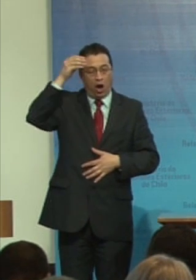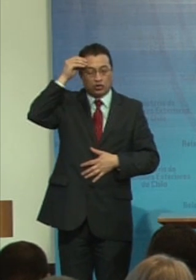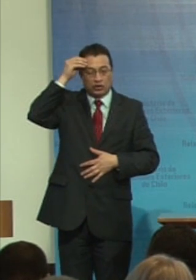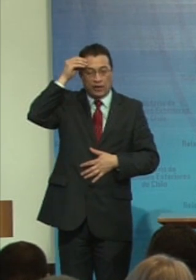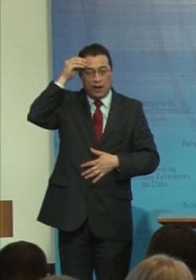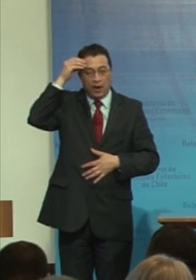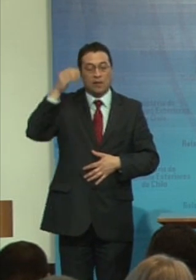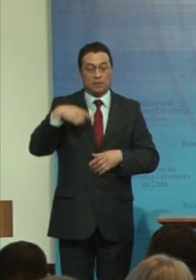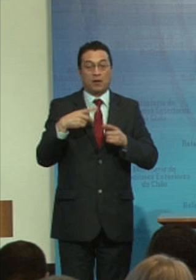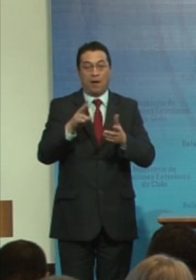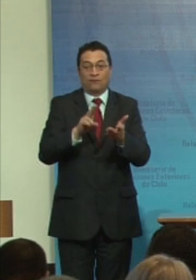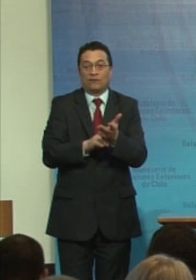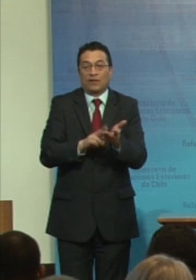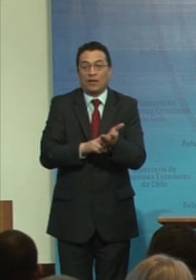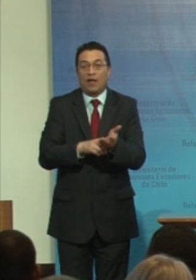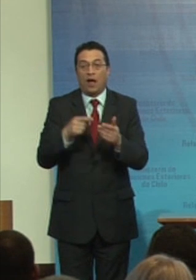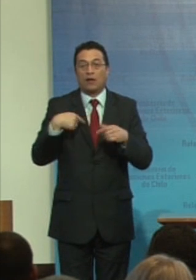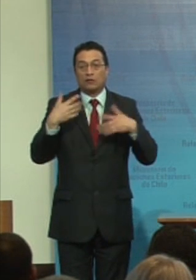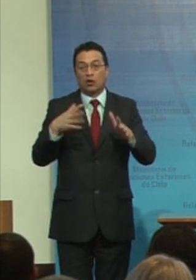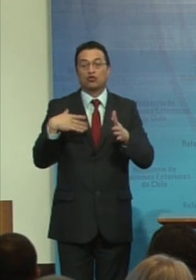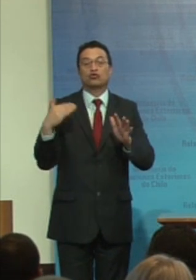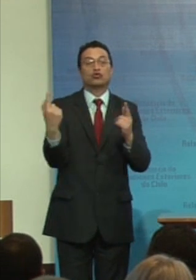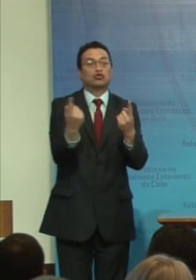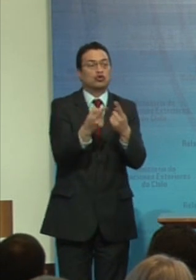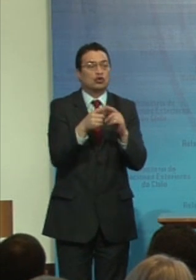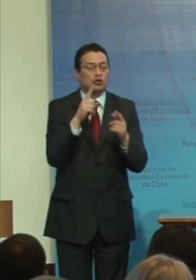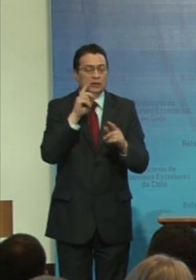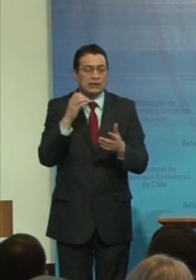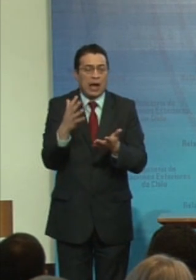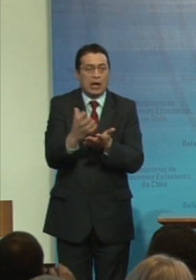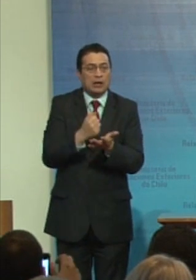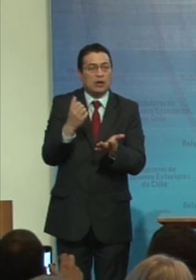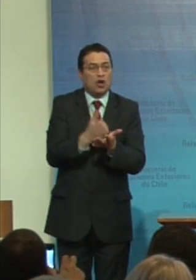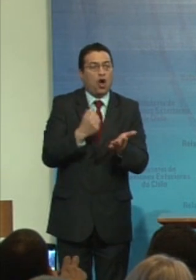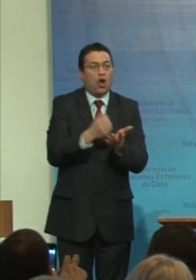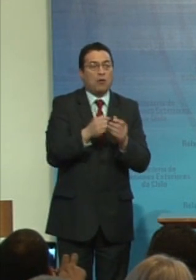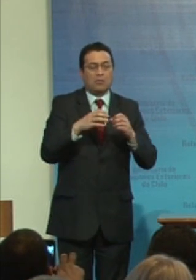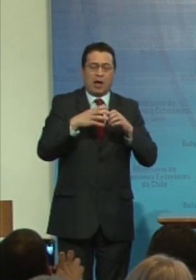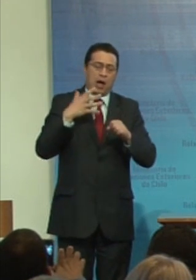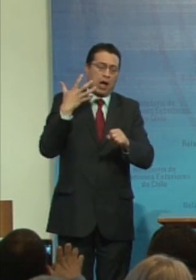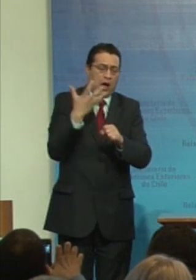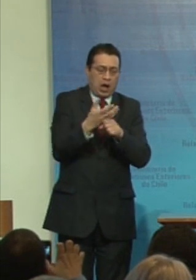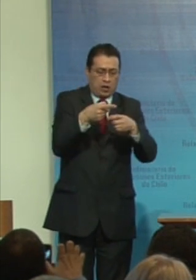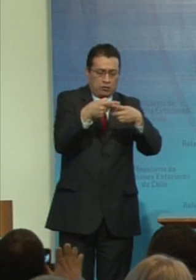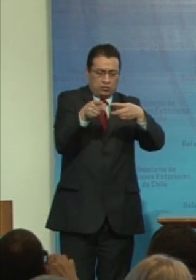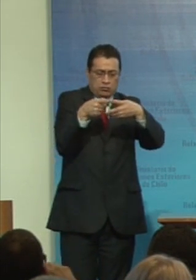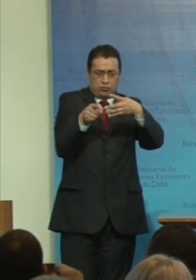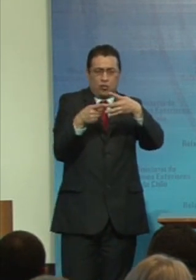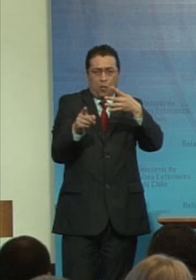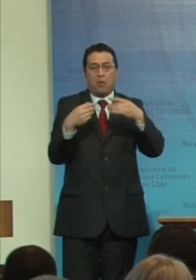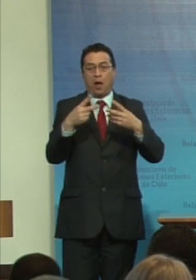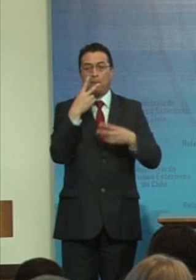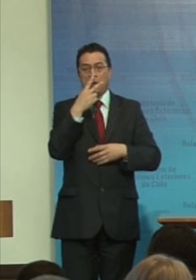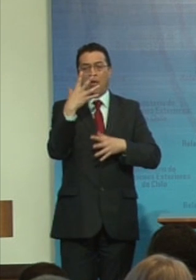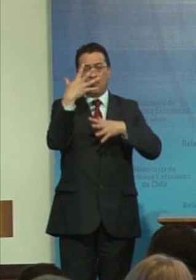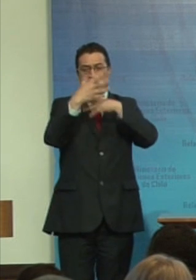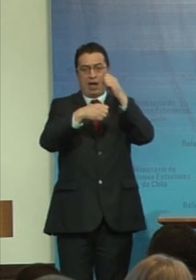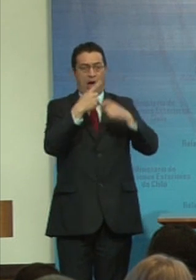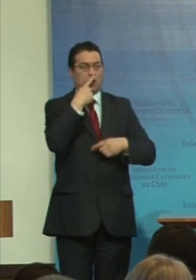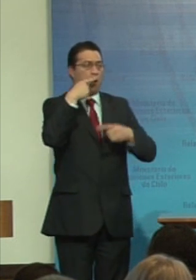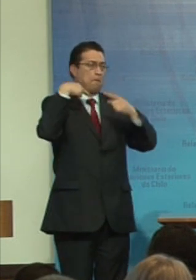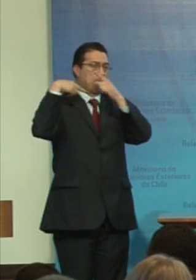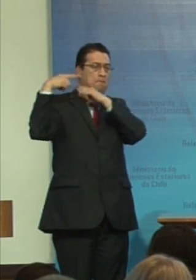la verdad es que los logros han sido enormes. yo miro estos diez años y se